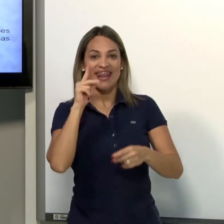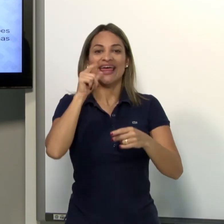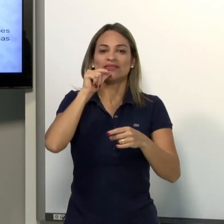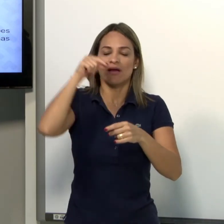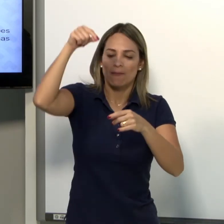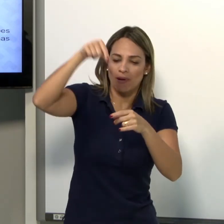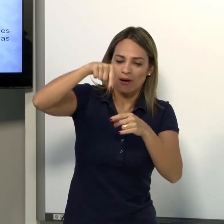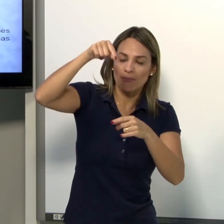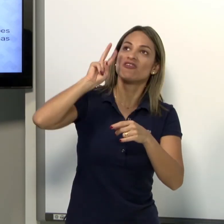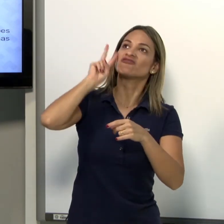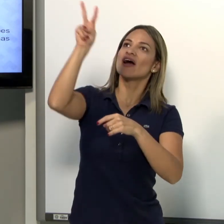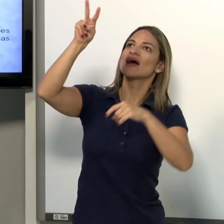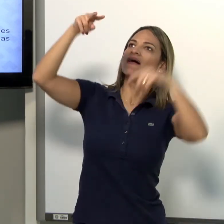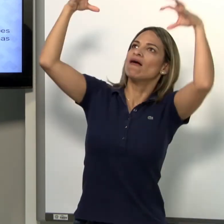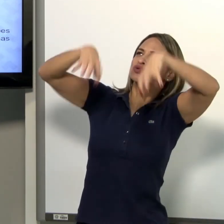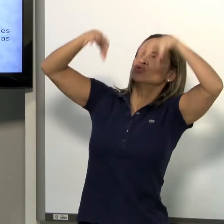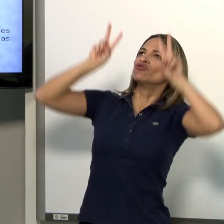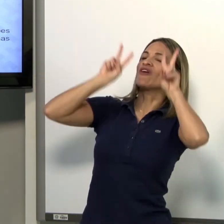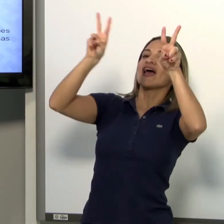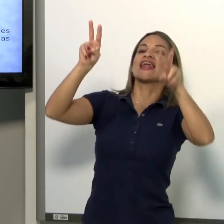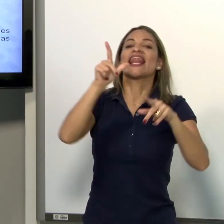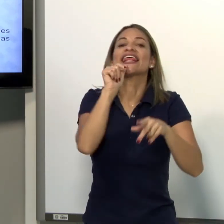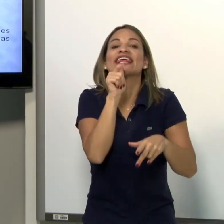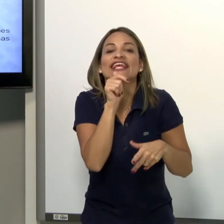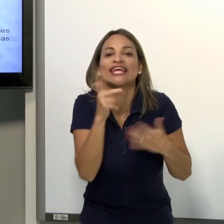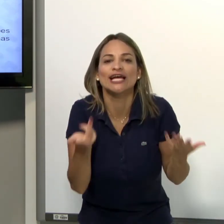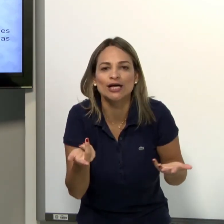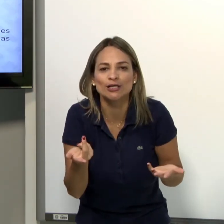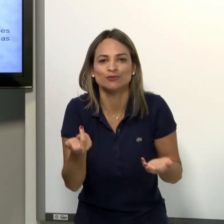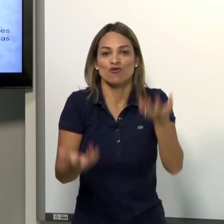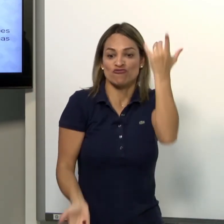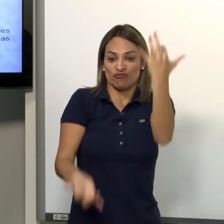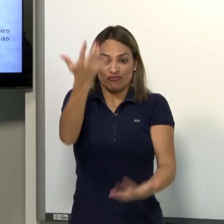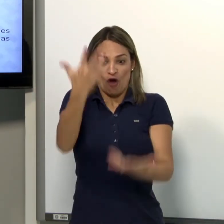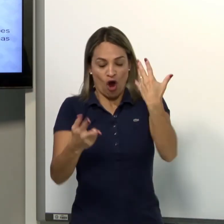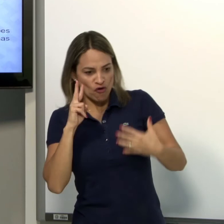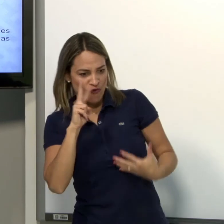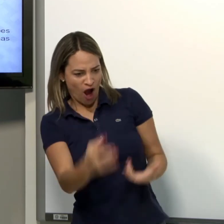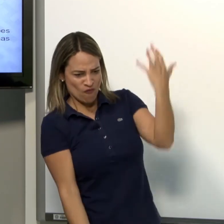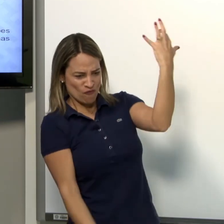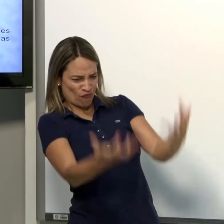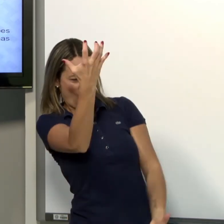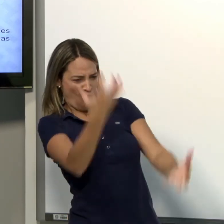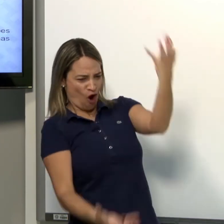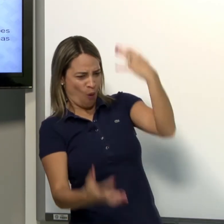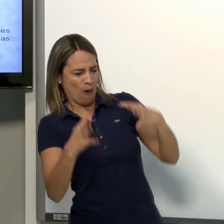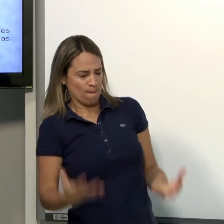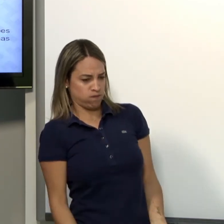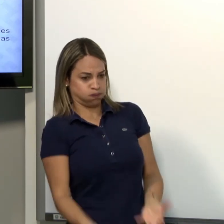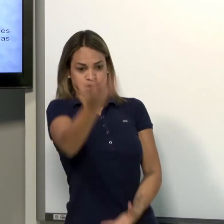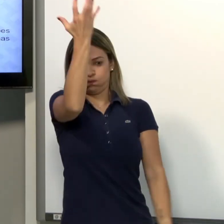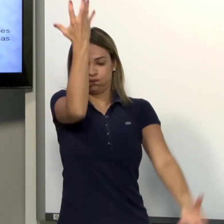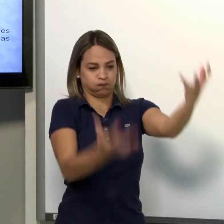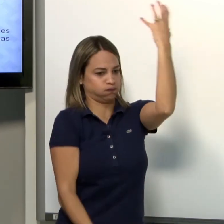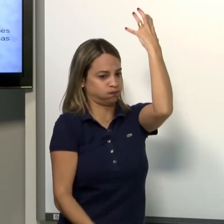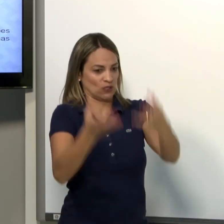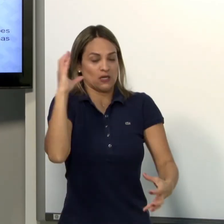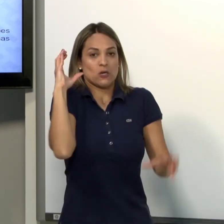torneira ou pingando. Você vê a chuva também de forma líquida. O fogo. Você pode ver. Sentir o fogo muito